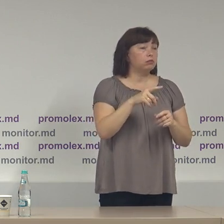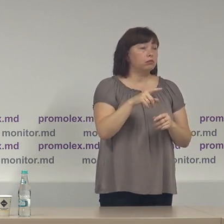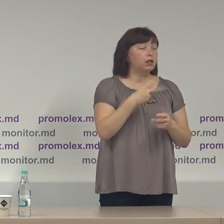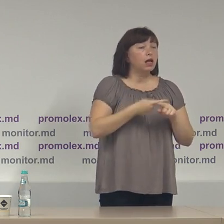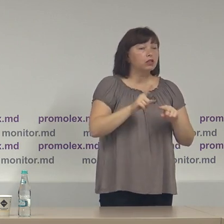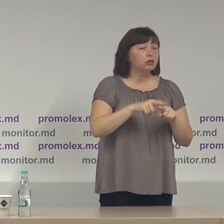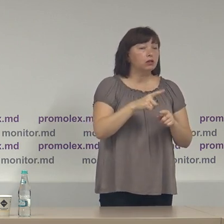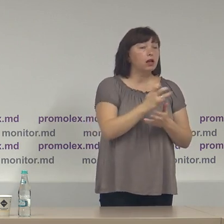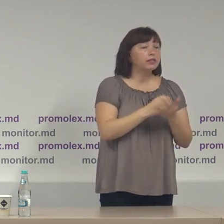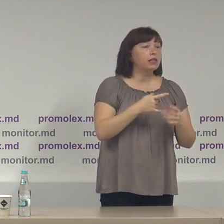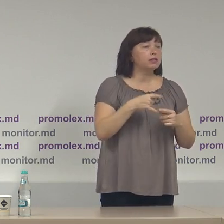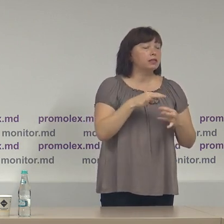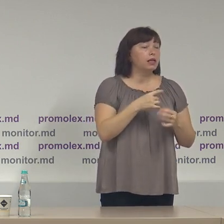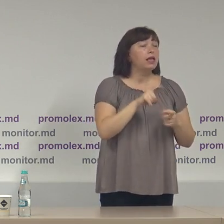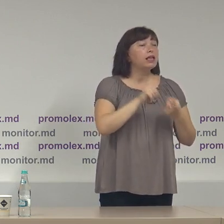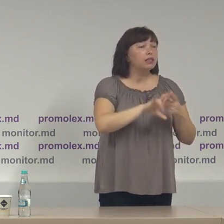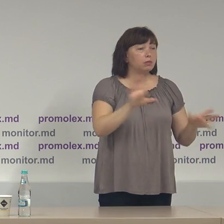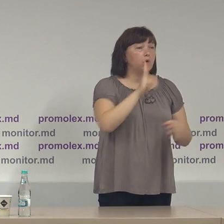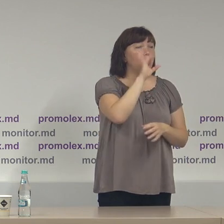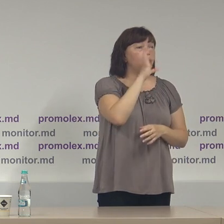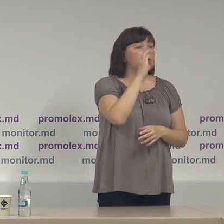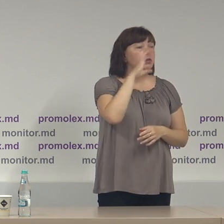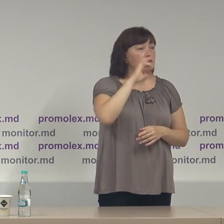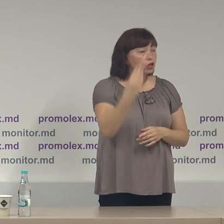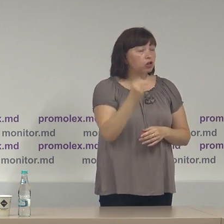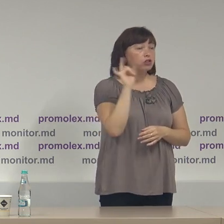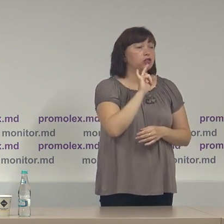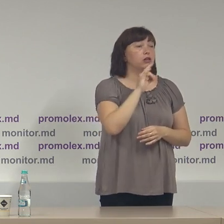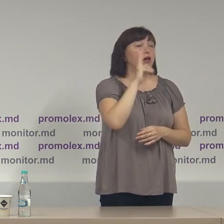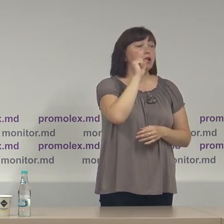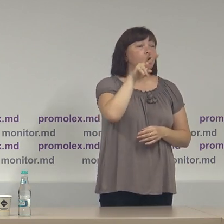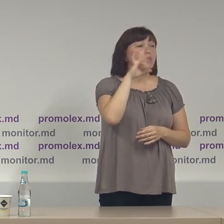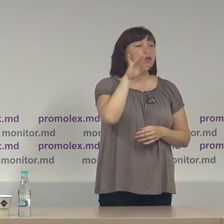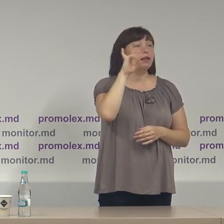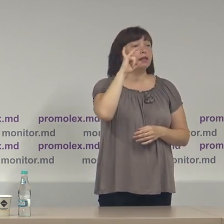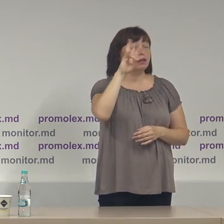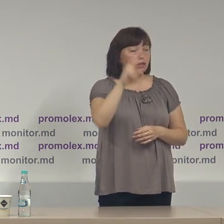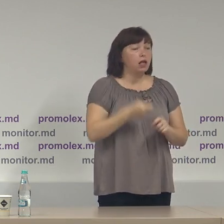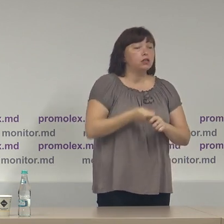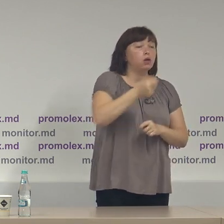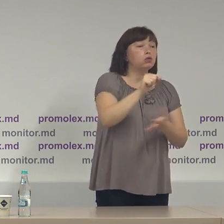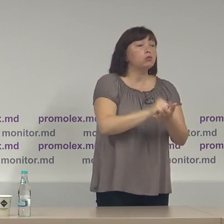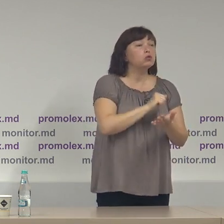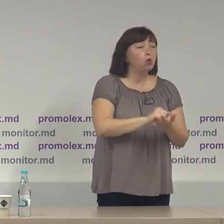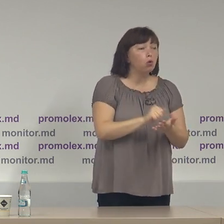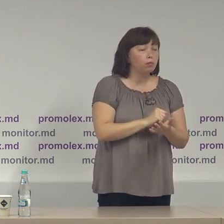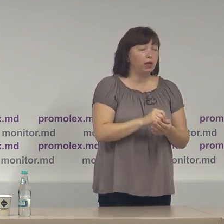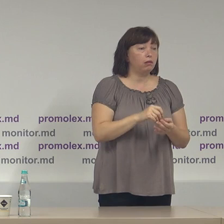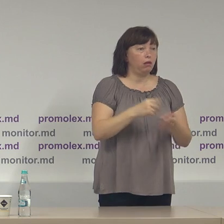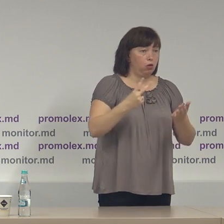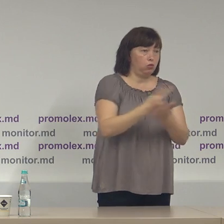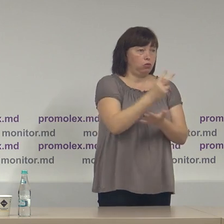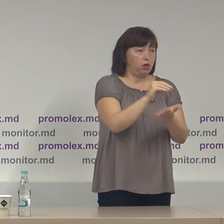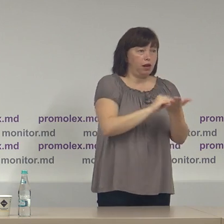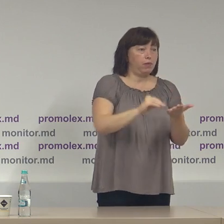de candidații independenții domnul Costaș și Calinien și-au depus documentele practic repetat deci